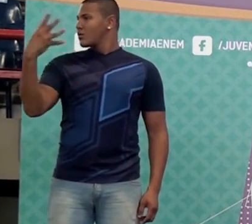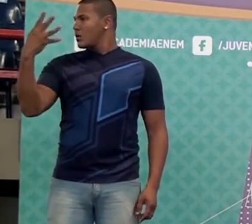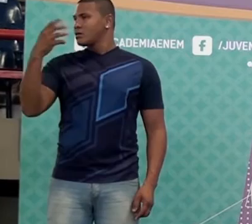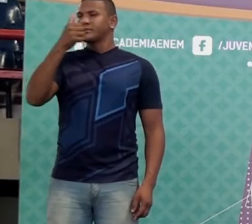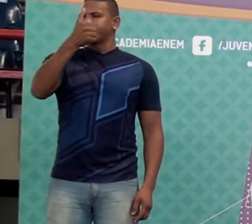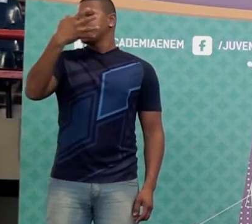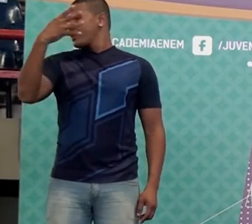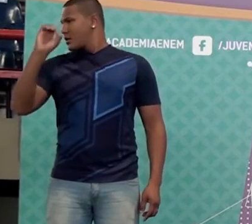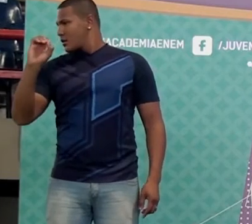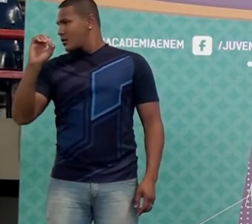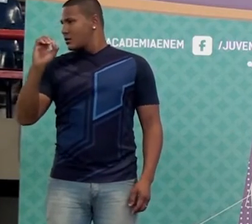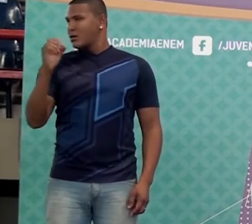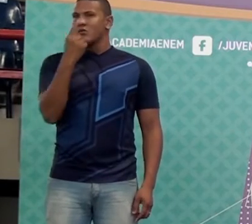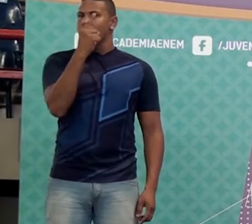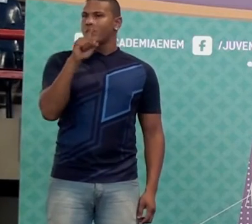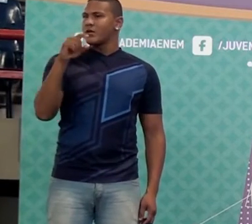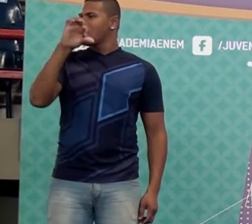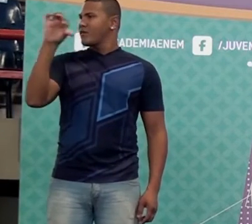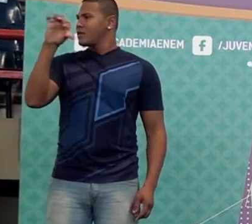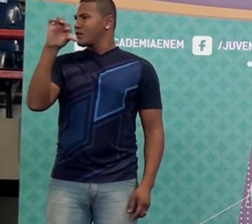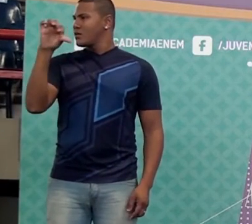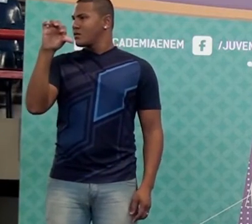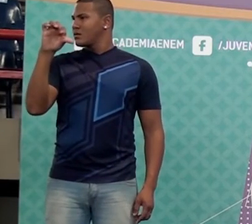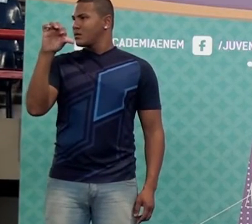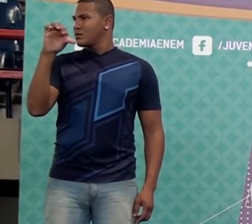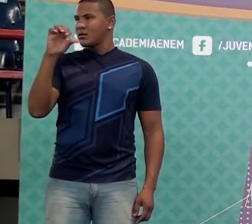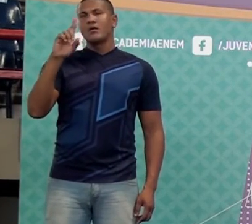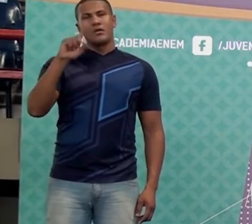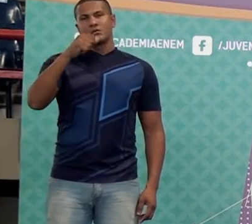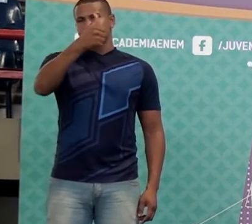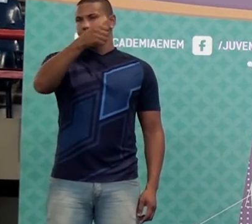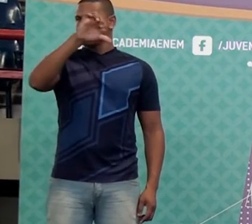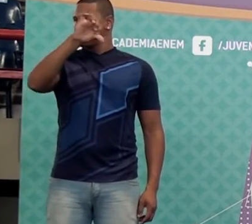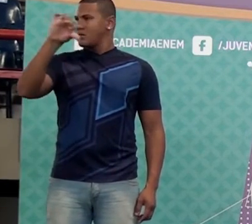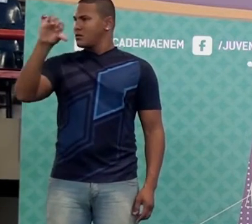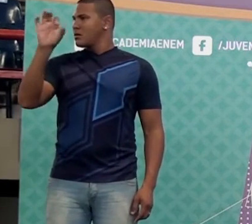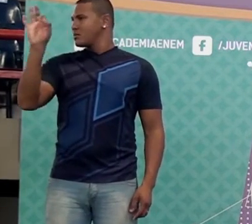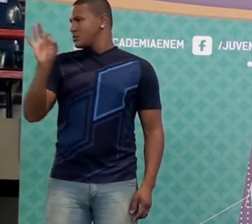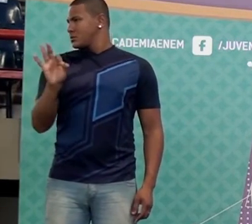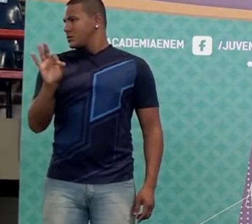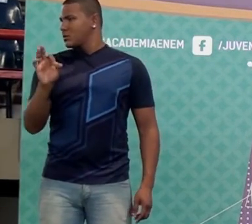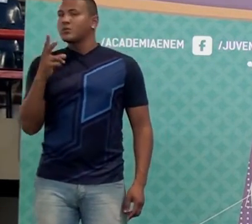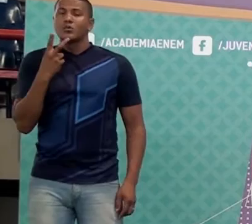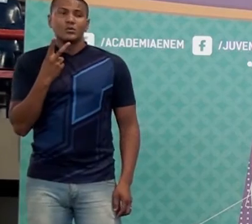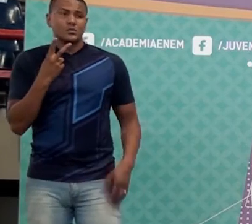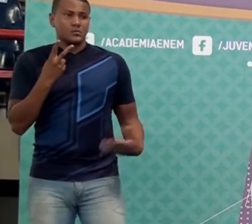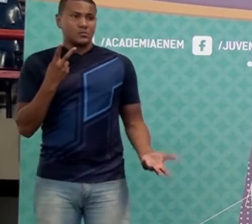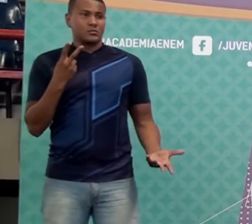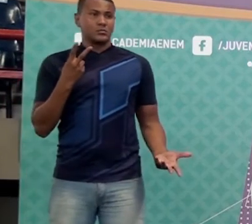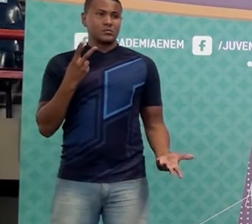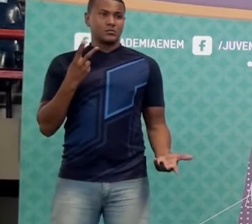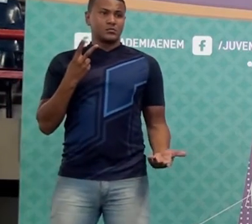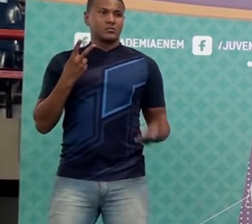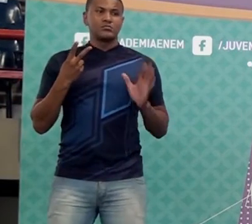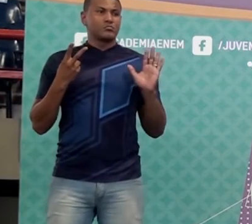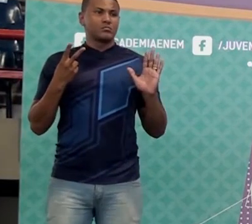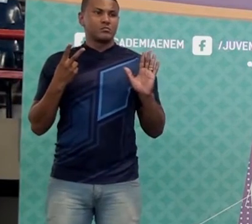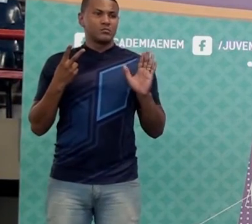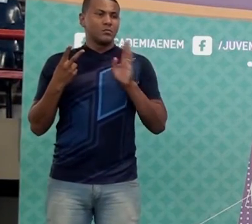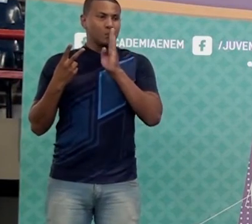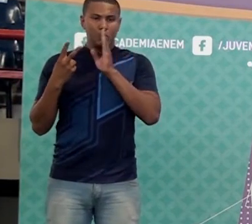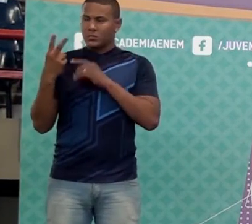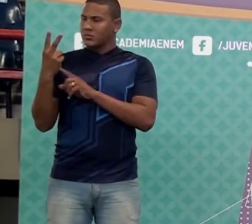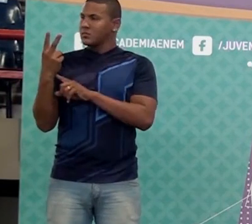E um vírgula noventa e nove? Cento e noventa nove por cento. E dois? Dois, só o dois. Quanto é?